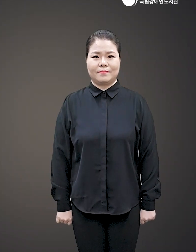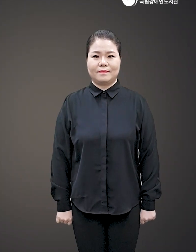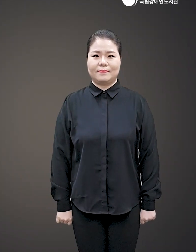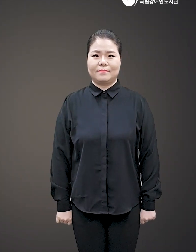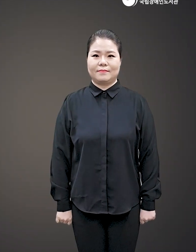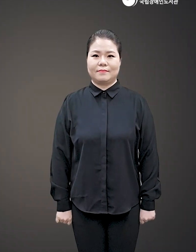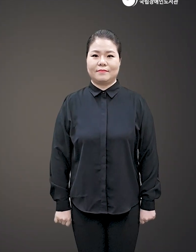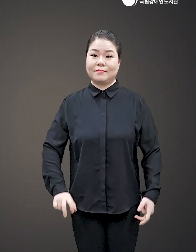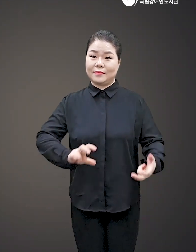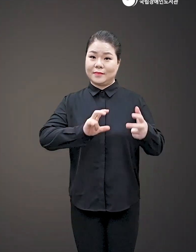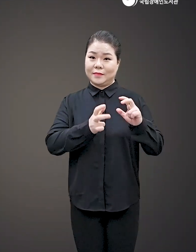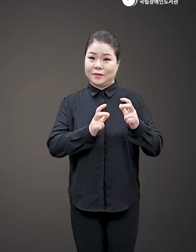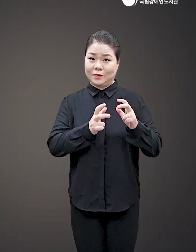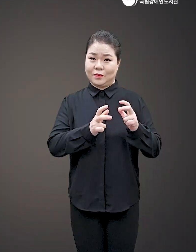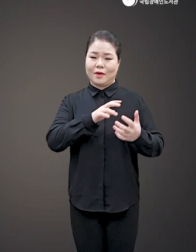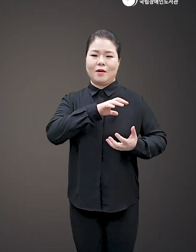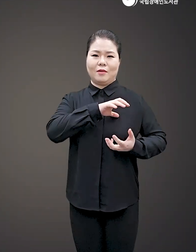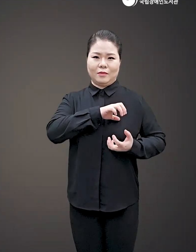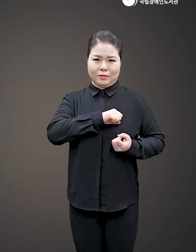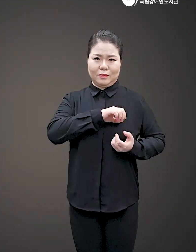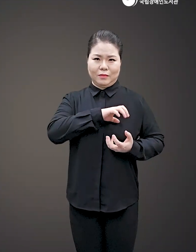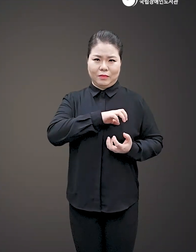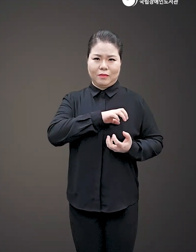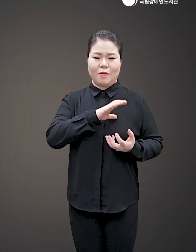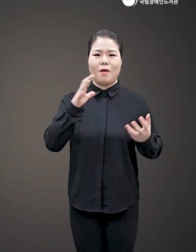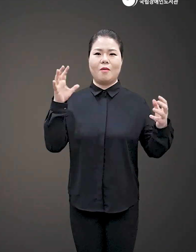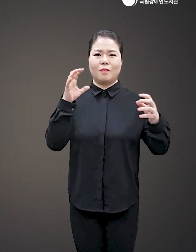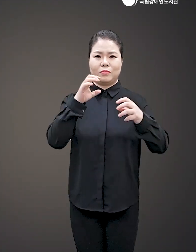꺼져가는 지구의 심장